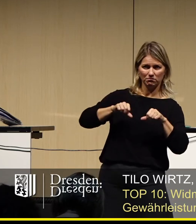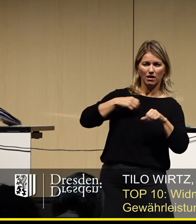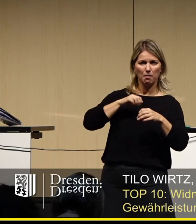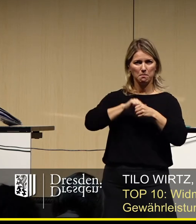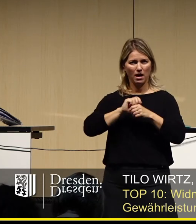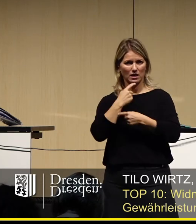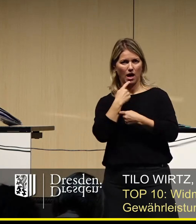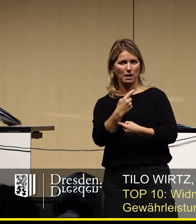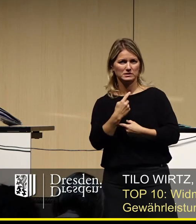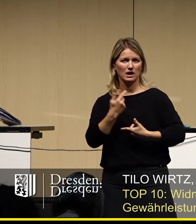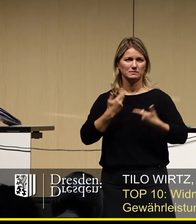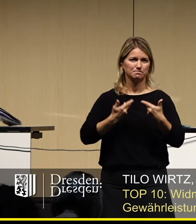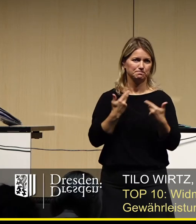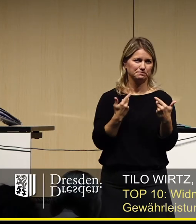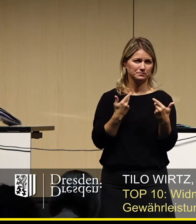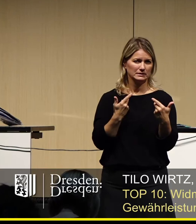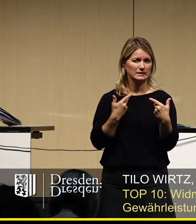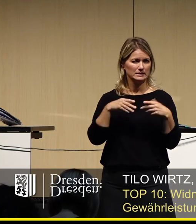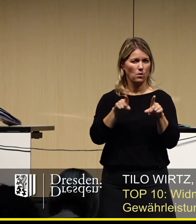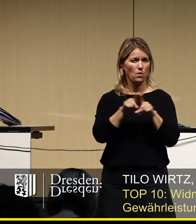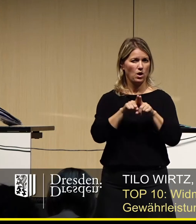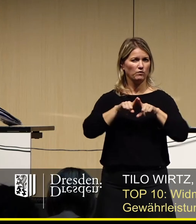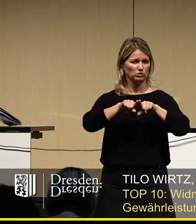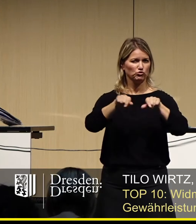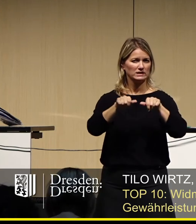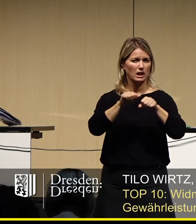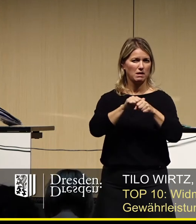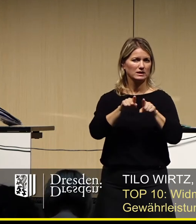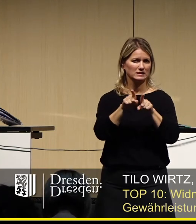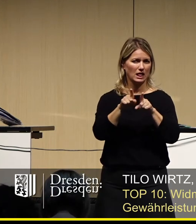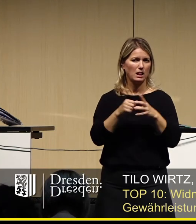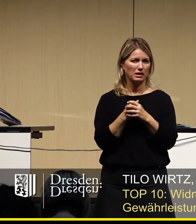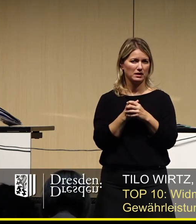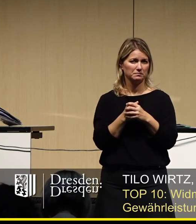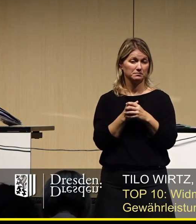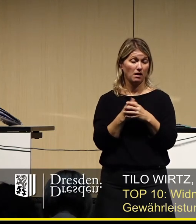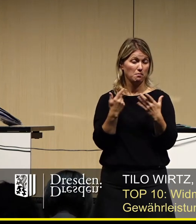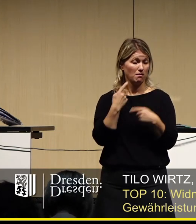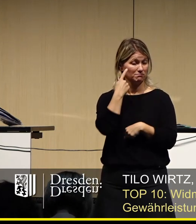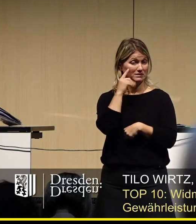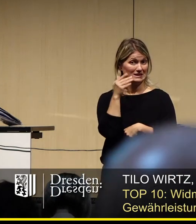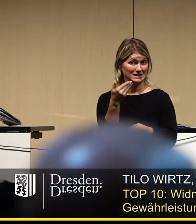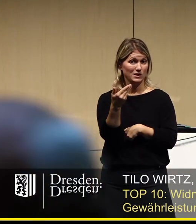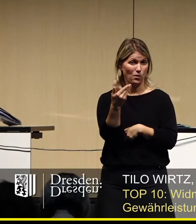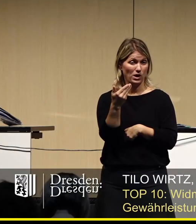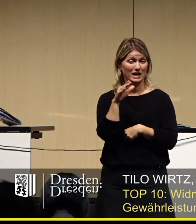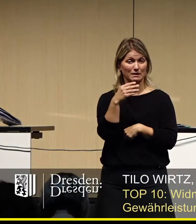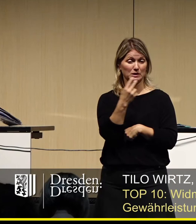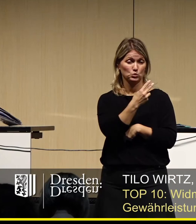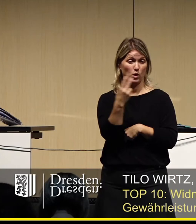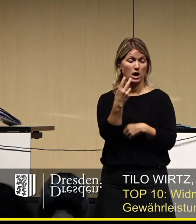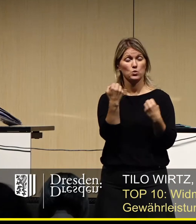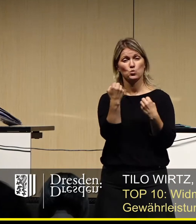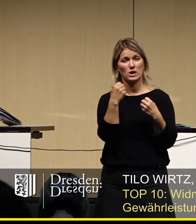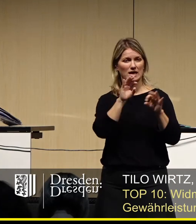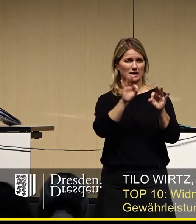abzusagen. Und so geht es eigentlich auch dem Striezelmarkt. Machen wir uns nichts vor. Es gibt zwei ganz große Risiken